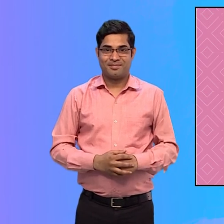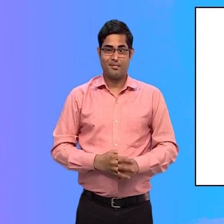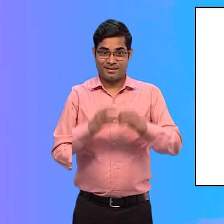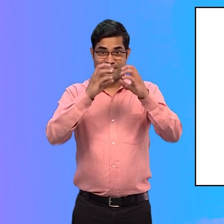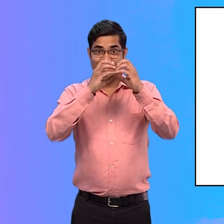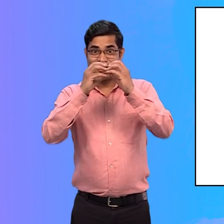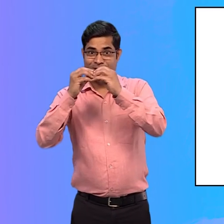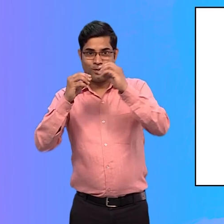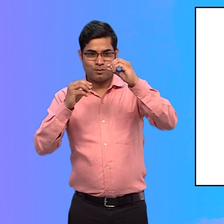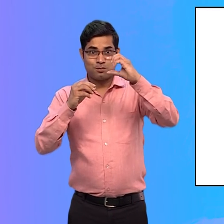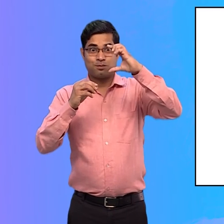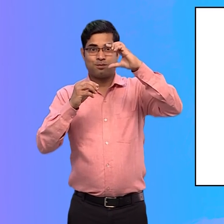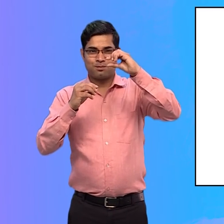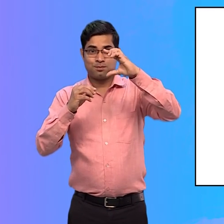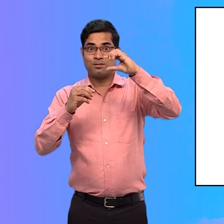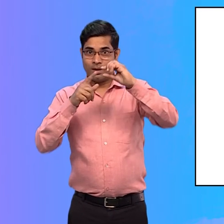फॉंट आकार नियंत्रण